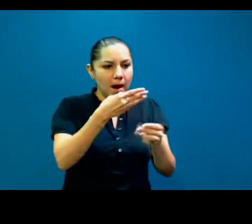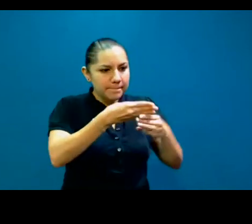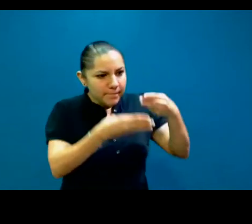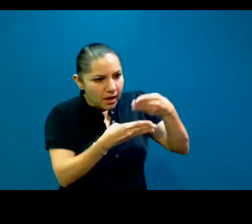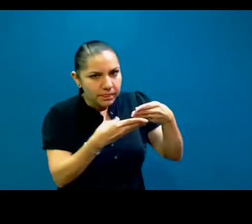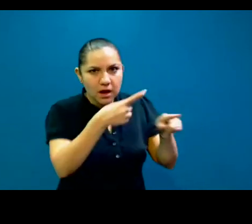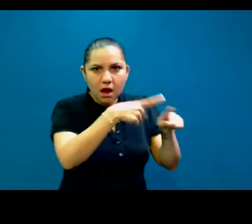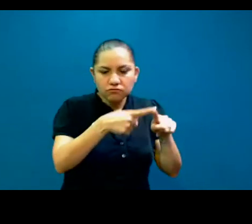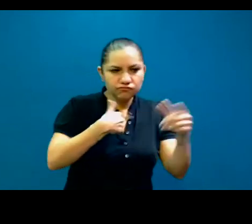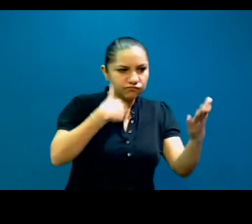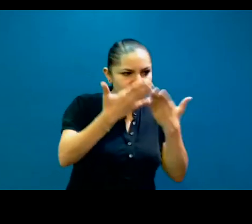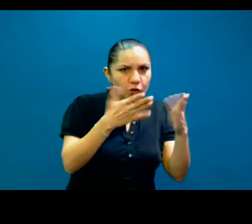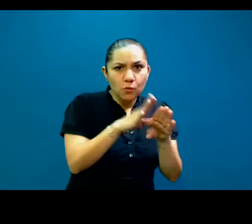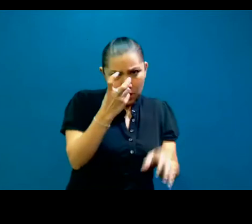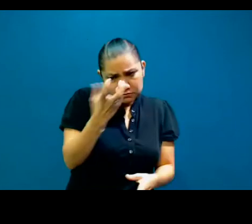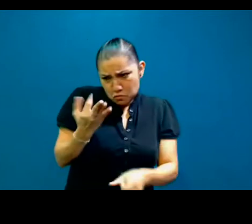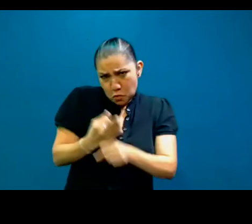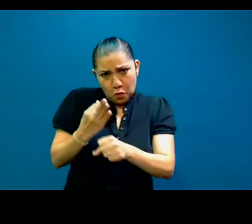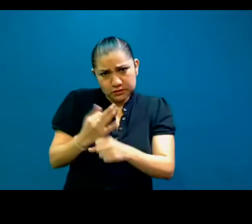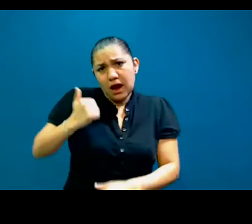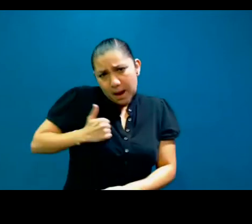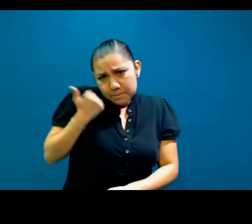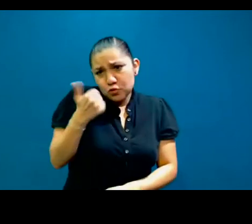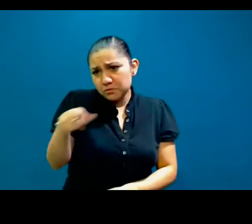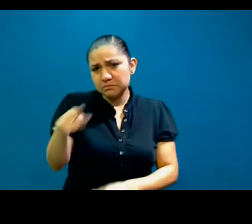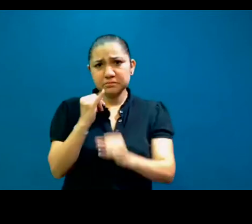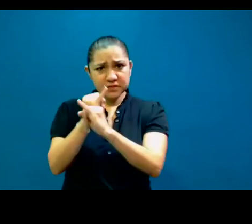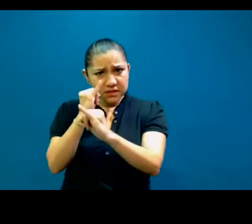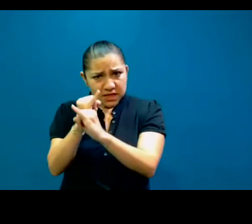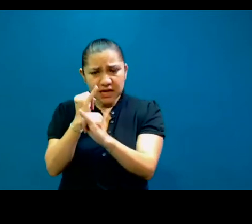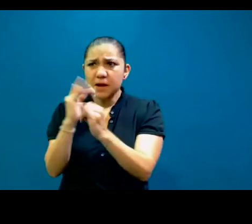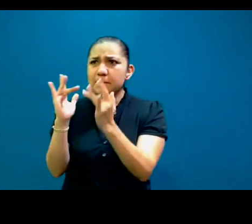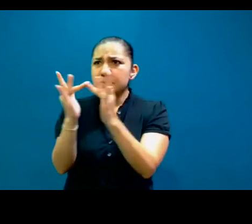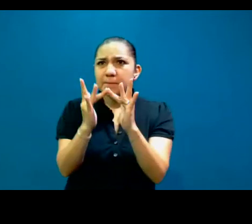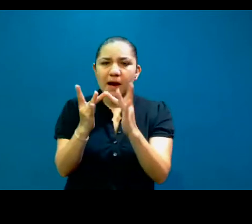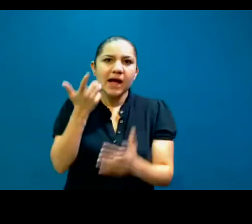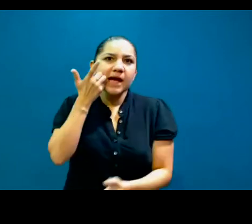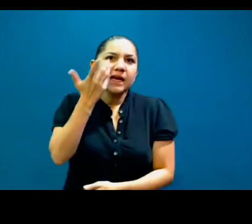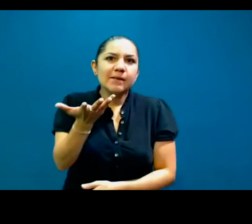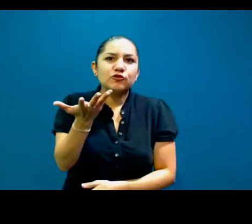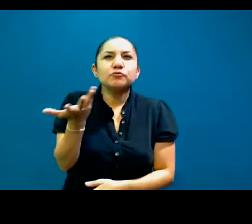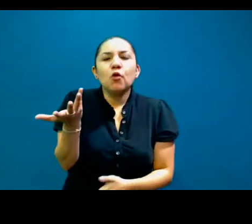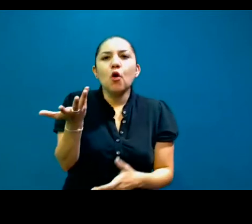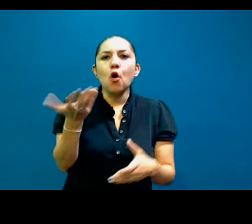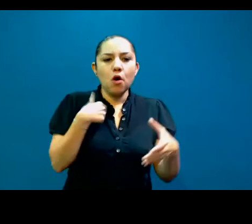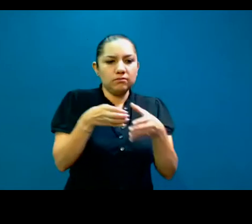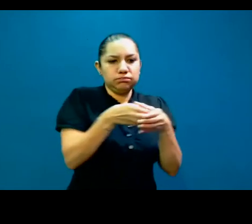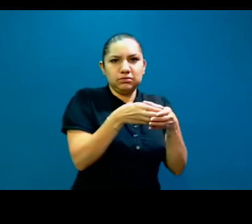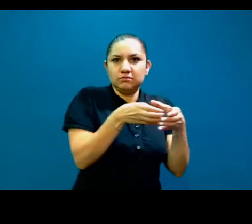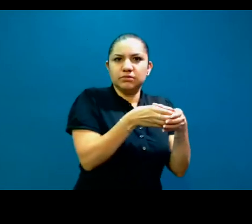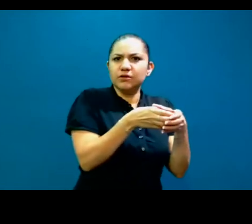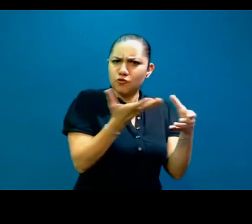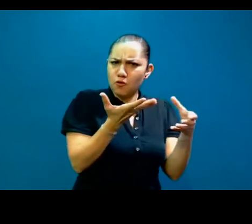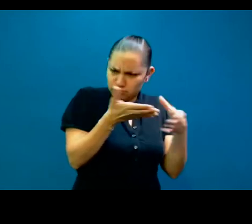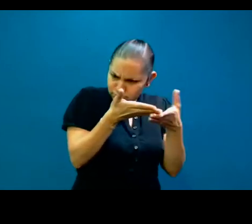la manera, ahorita aprovechando las redes, de, de, ¿cómo decirlo? pues de democratizar un poco el conocimiento que